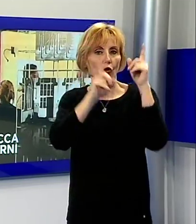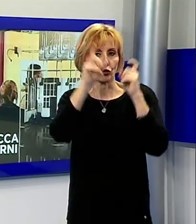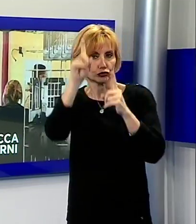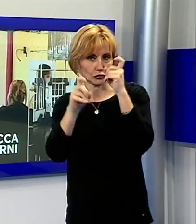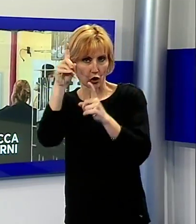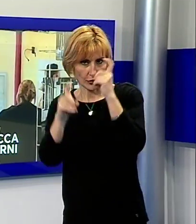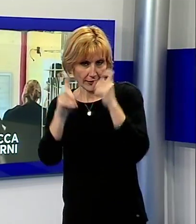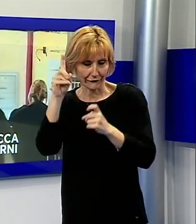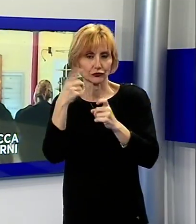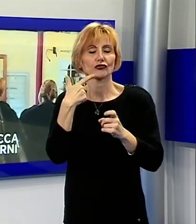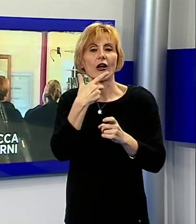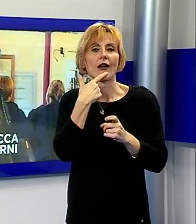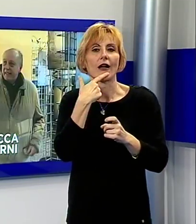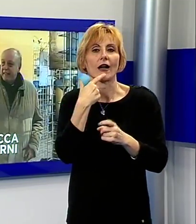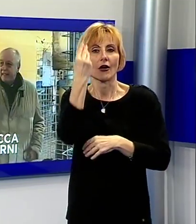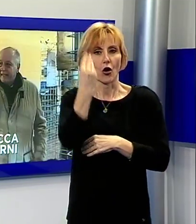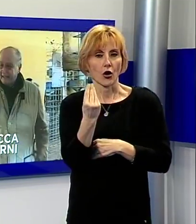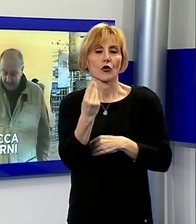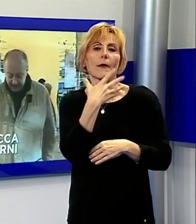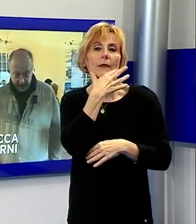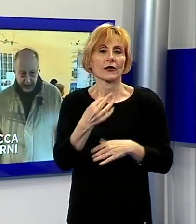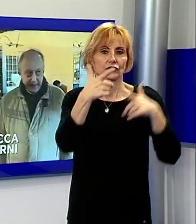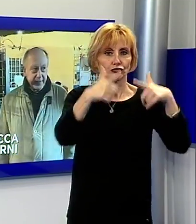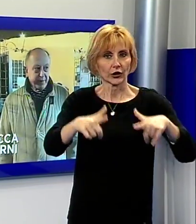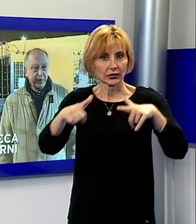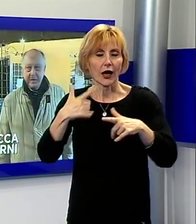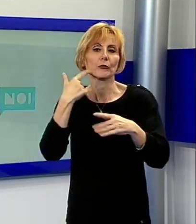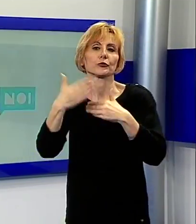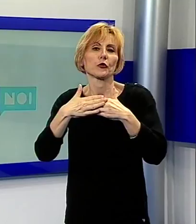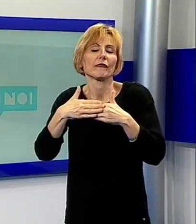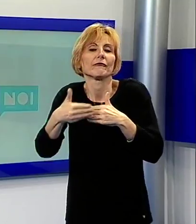soggetto le bellezze della città e la sua immediata periferia.